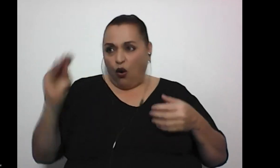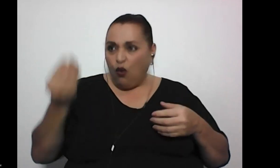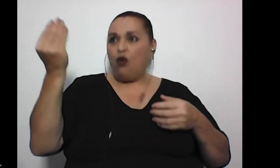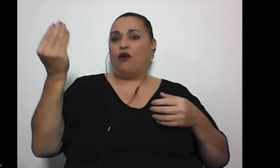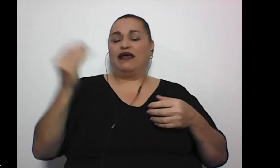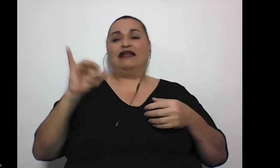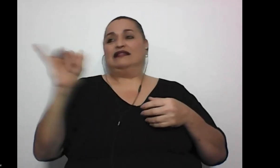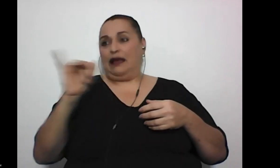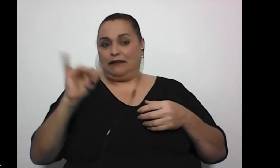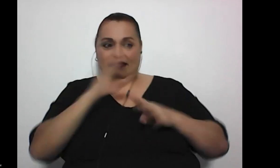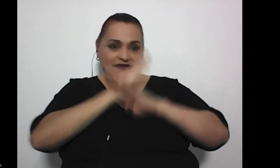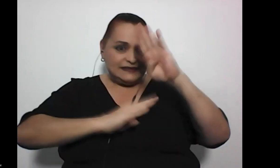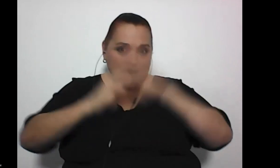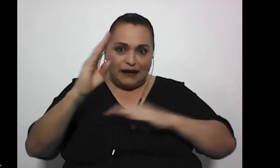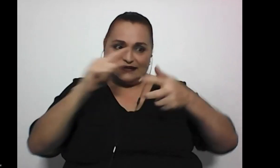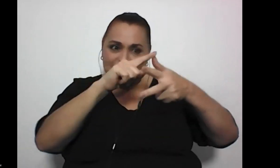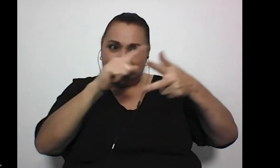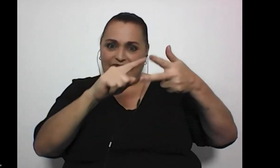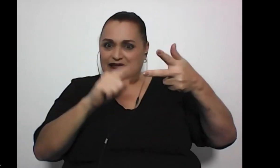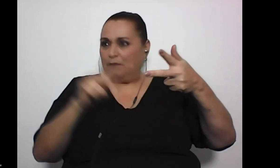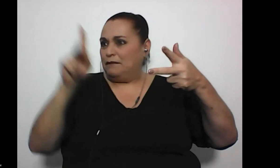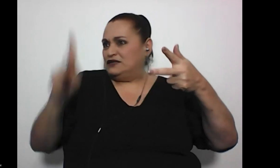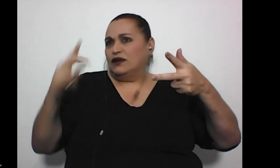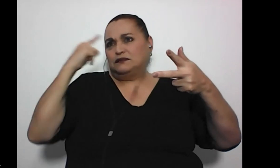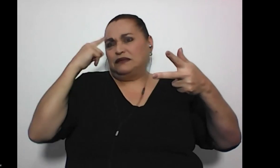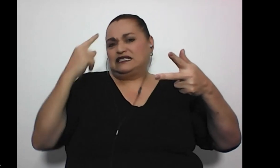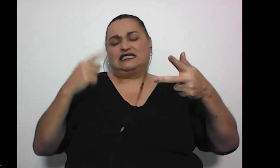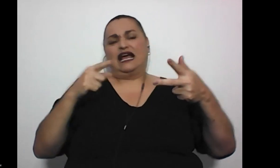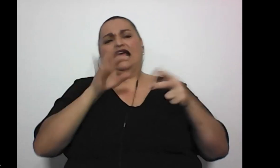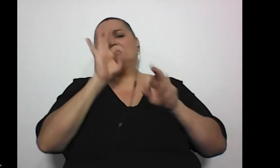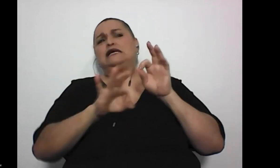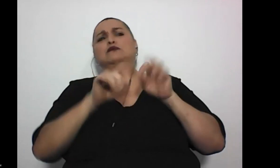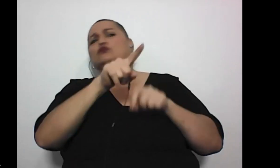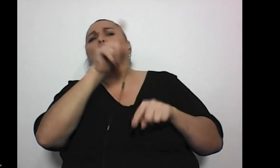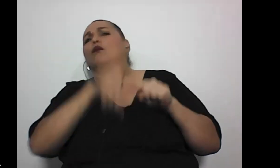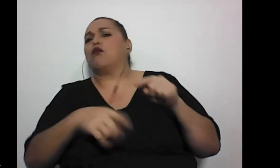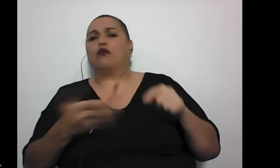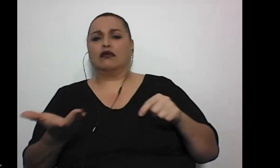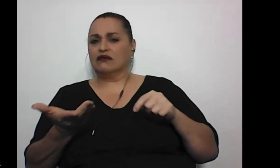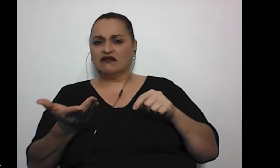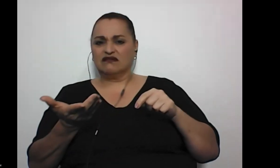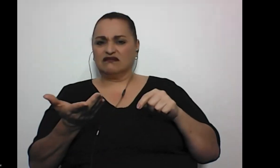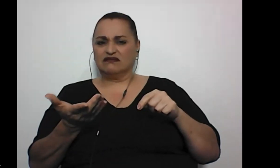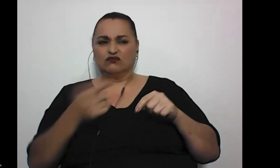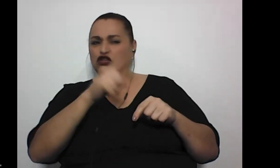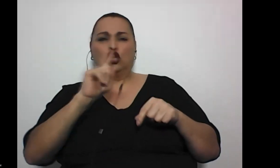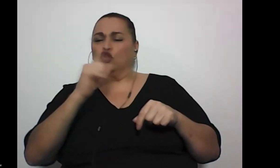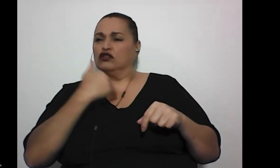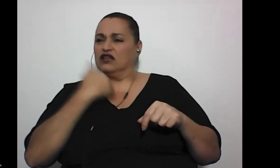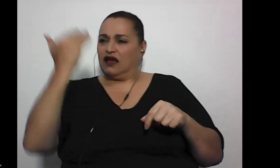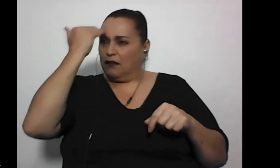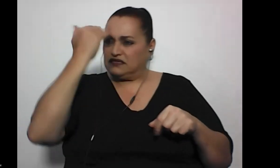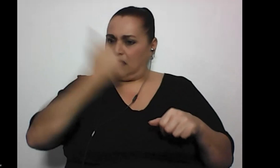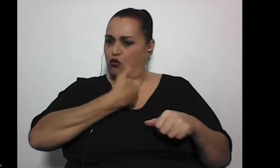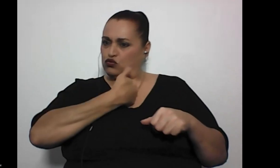y además por tener una discapacidad, las personas creen que simplemente por eso vos no tenías la capacidad, la